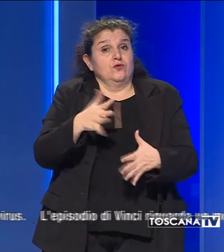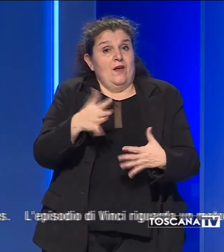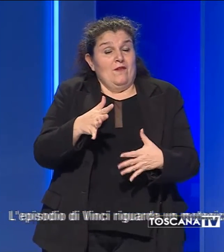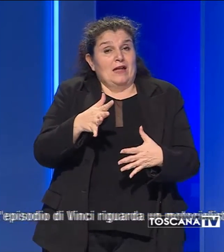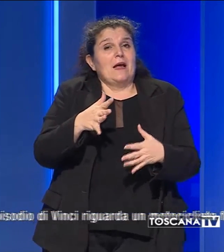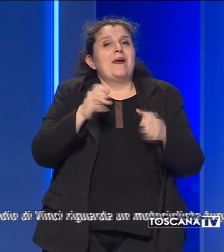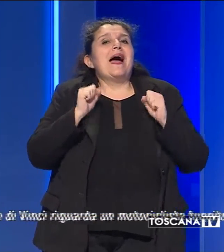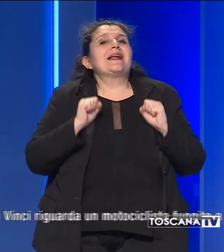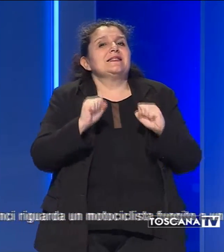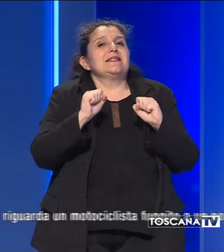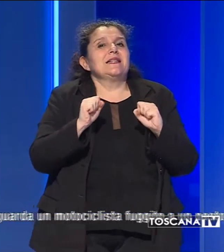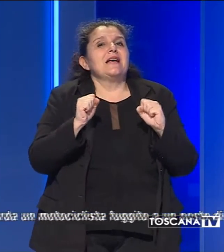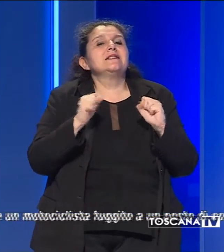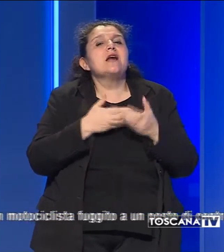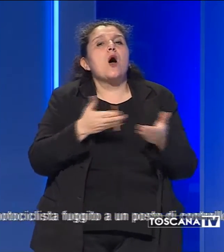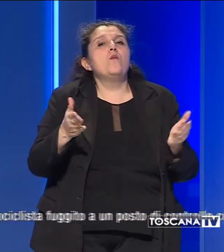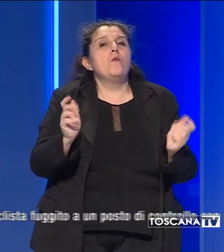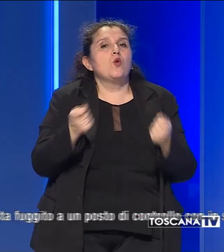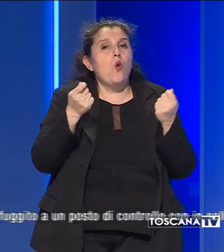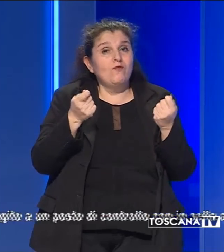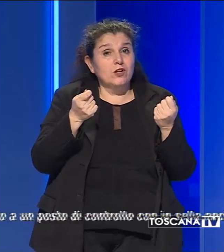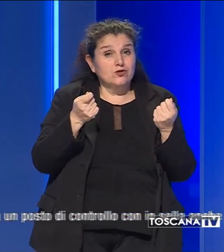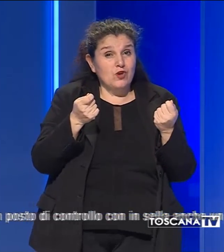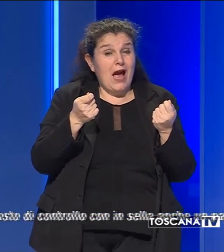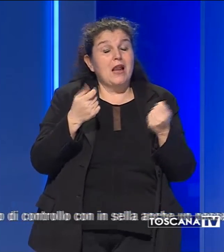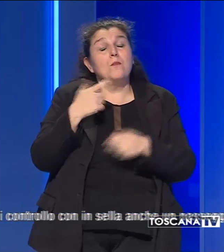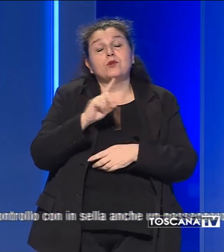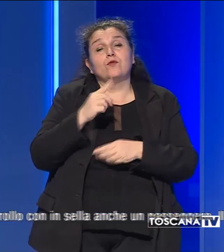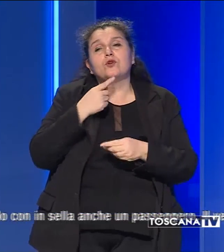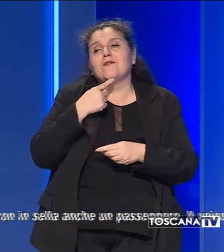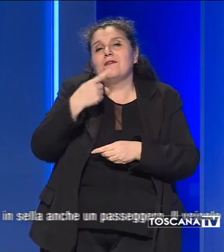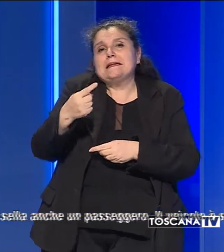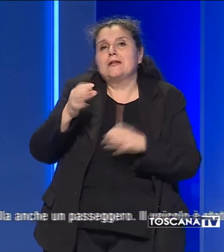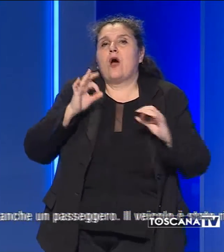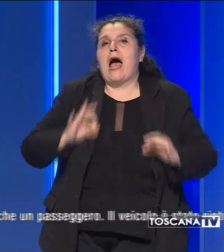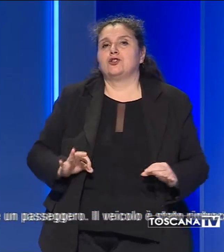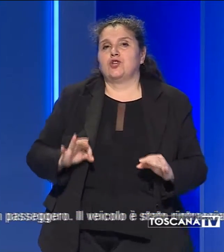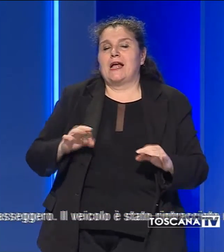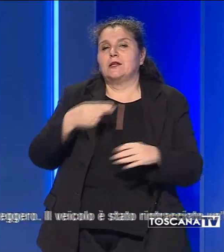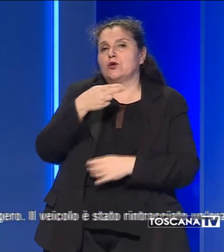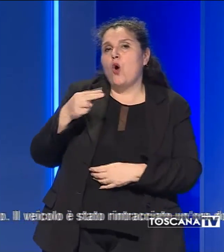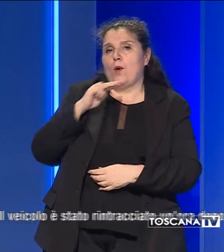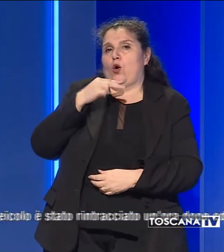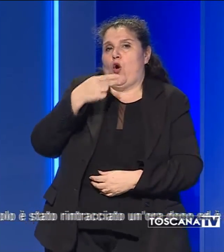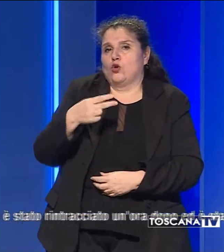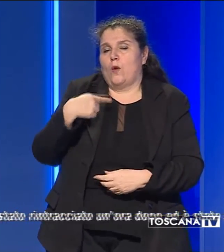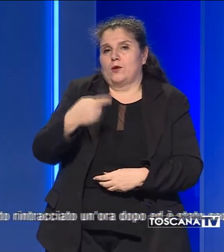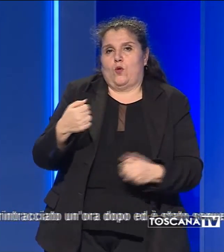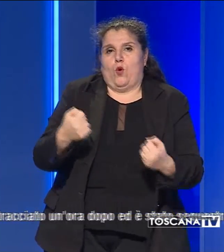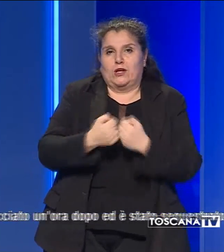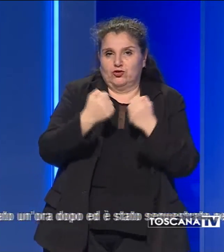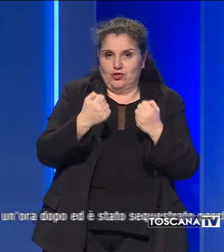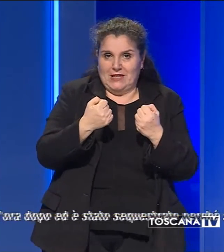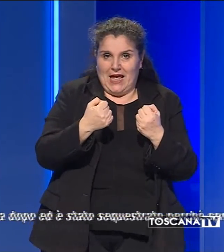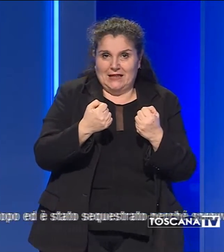resistenza pubblico ufficiale in quanto non aveva fornito agli agenti le proprie generalità dopo l'incidente,